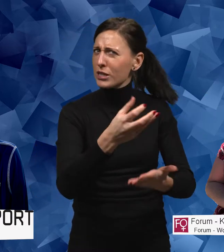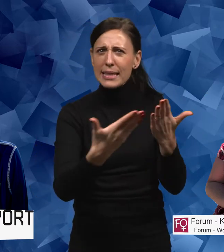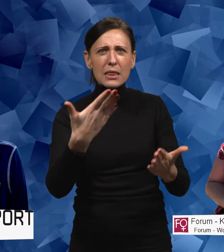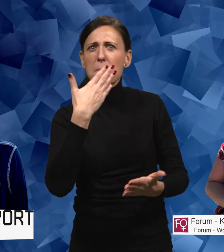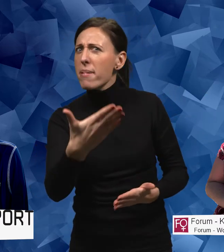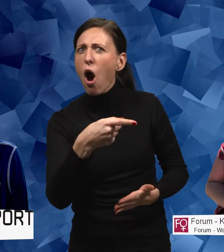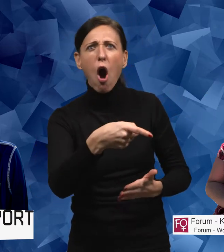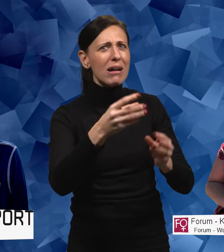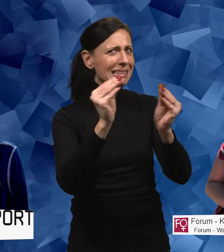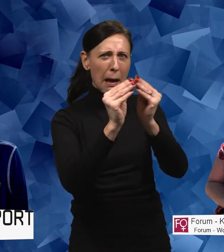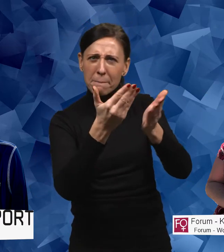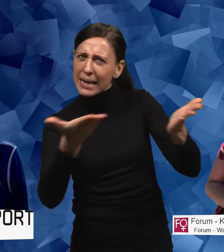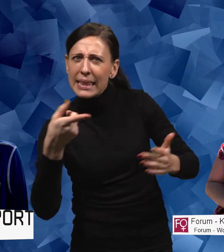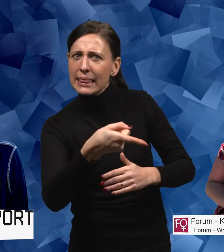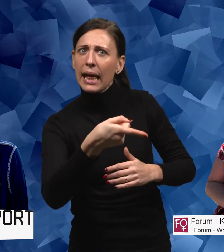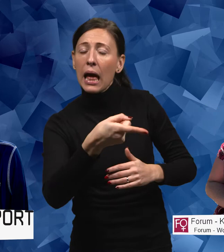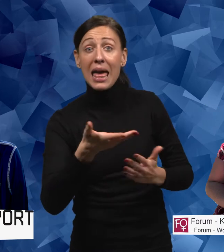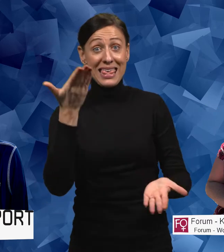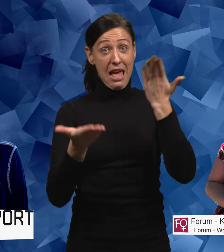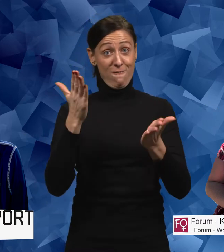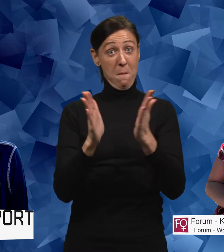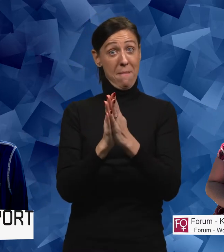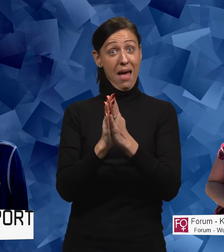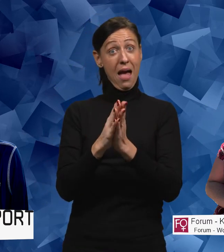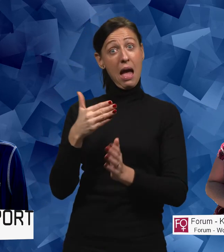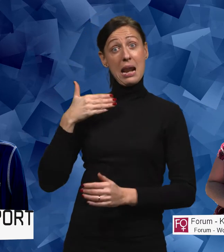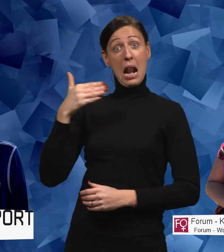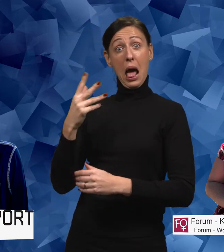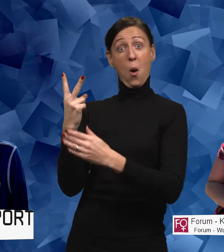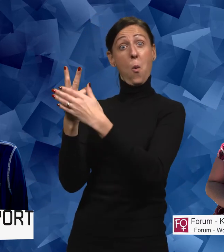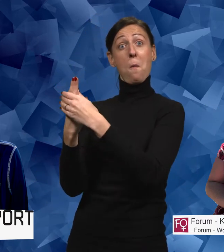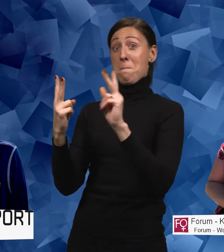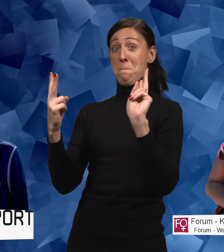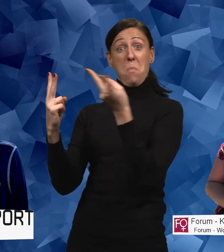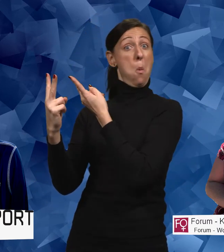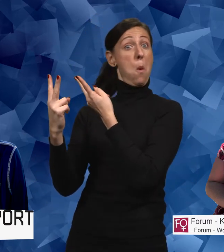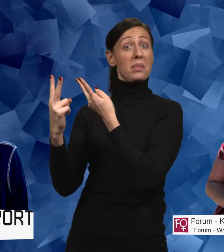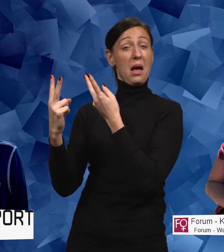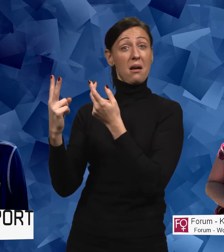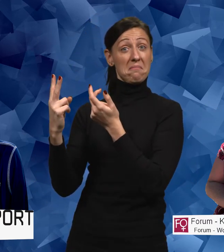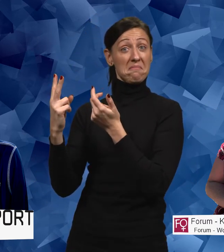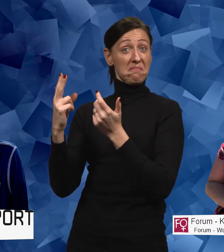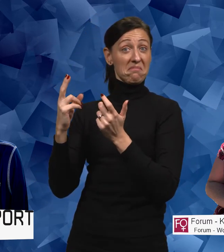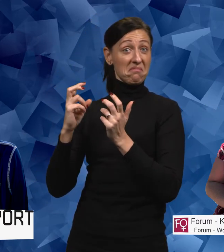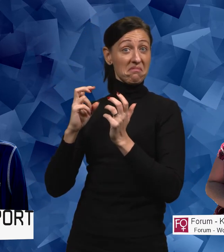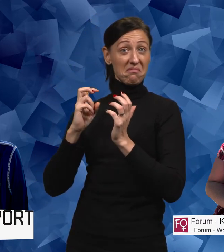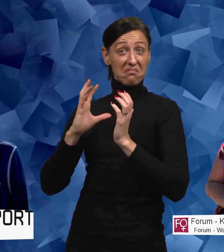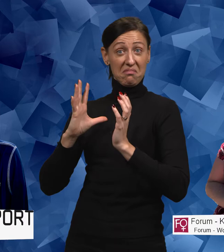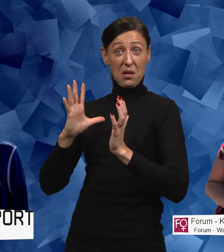är så bra här. Något som inte stämmer. Jämfört med en relation då där ingen av de här två i relationen har en